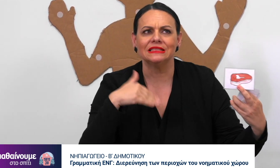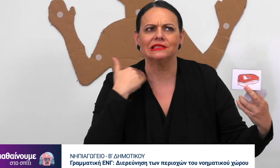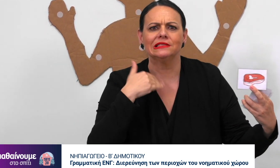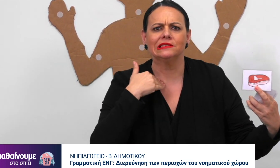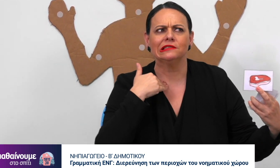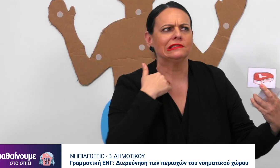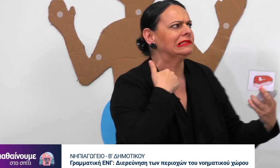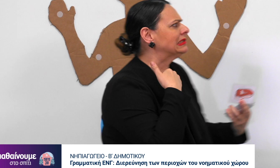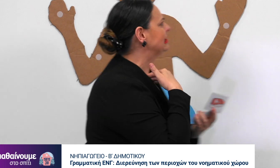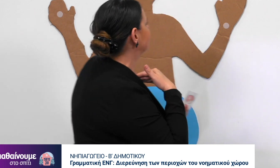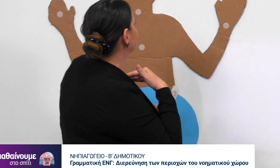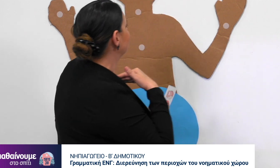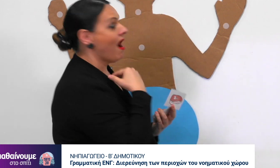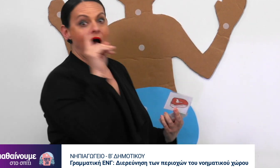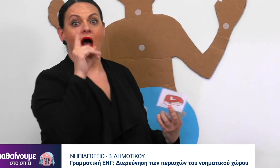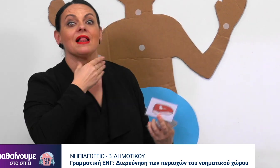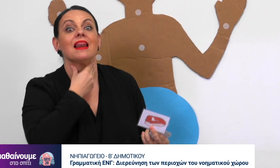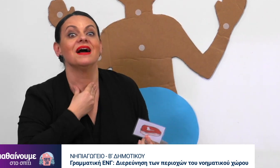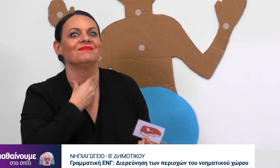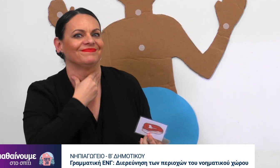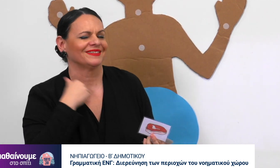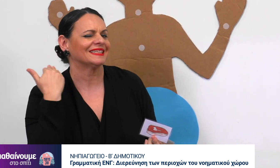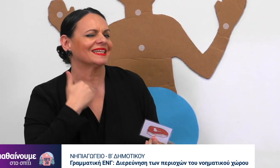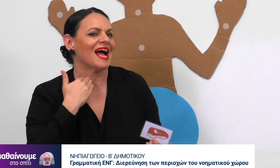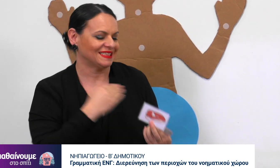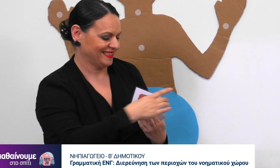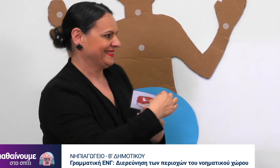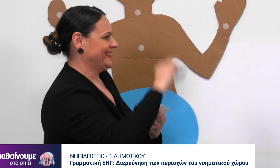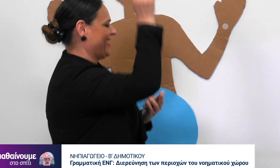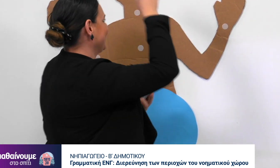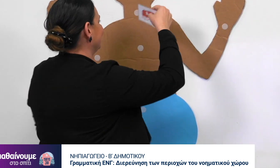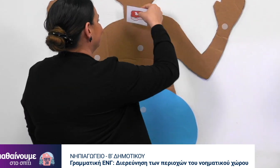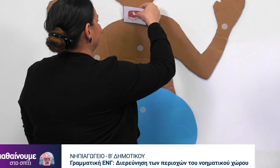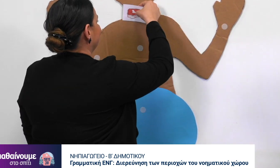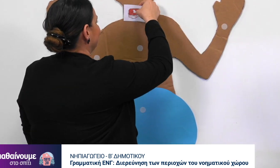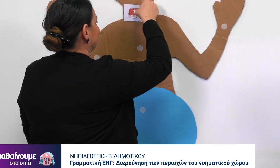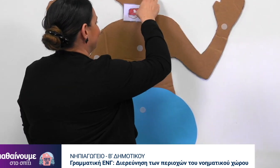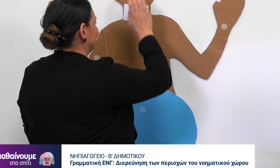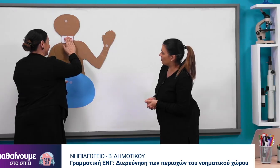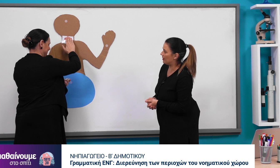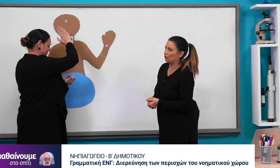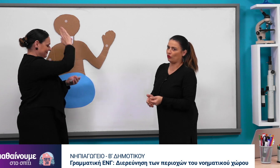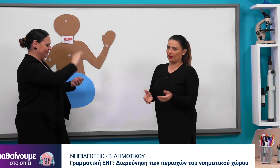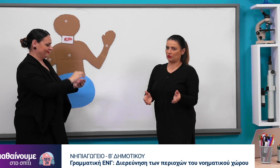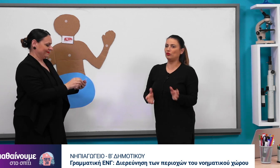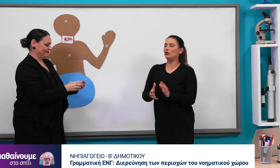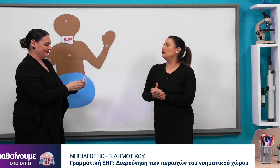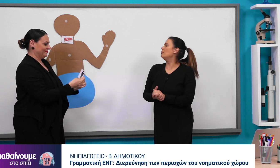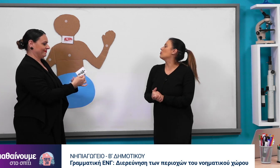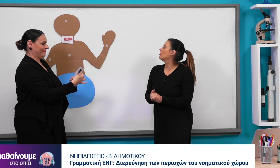Κρέας λοιπόν θα το βάλω στο λαιμό. Γιατί το κρέας πηγαίνει στο λαιμό. Η θέση του νοηματισμού του είναι ο λαιμός.